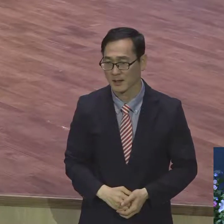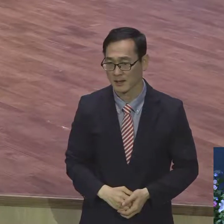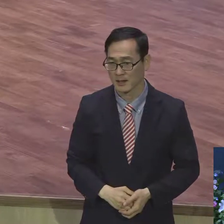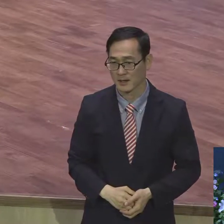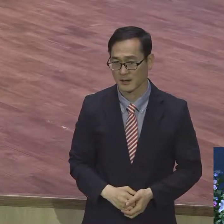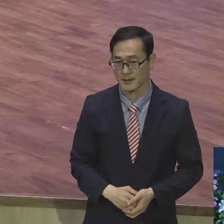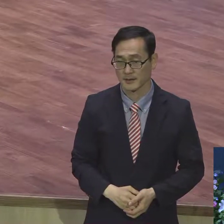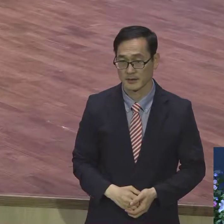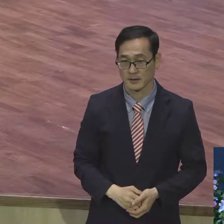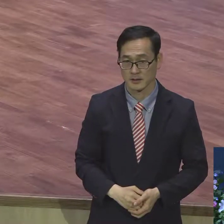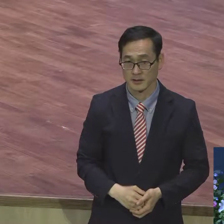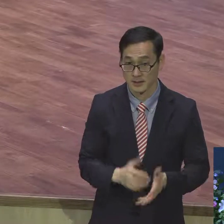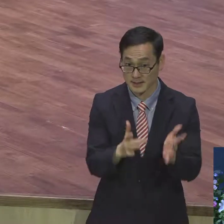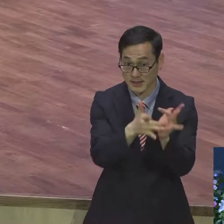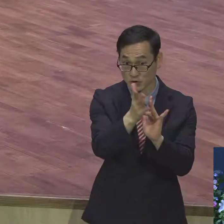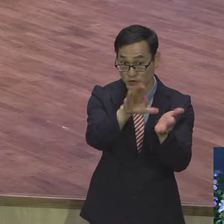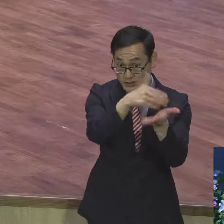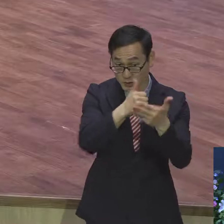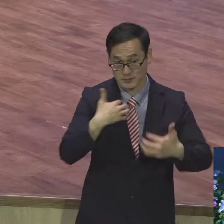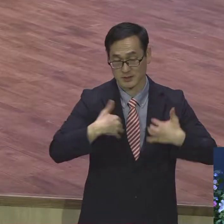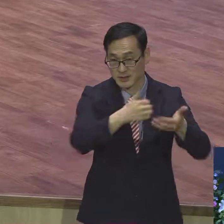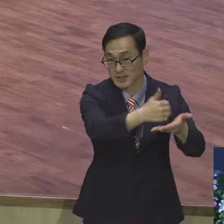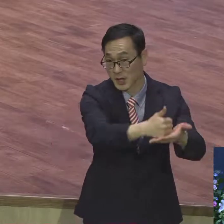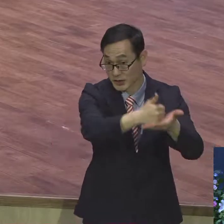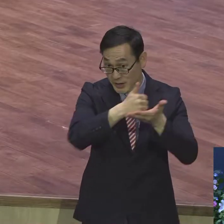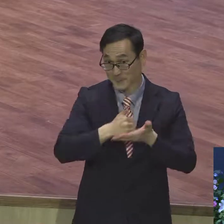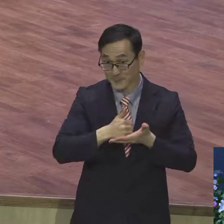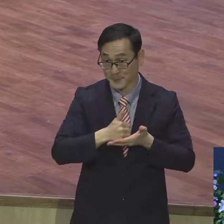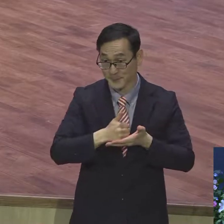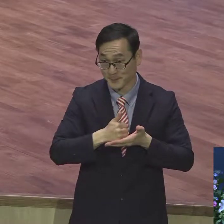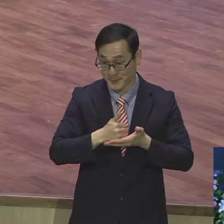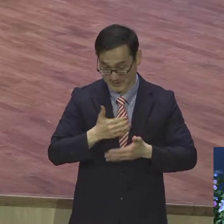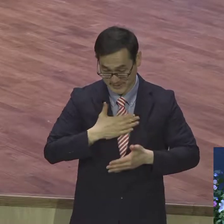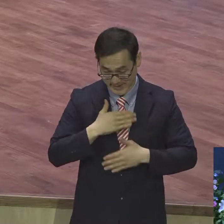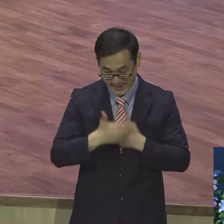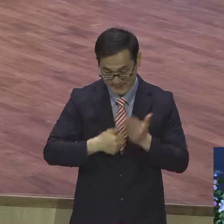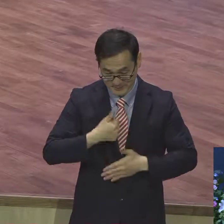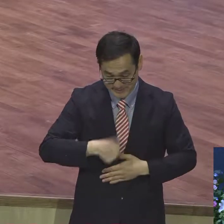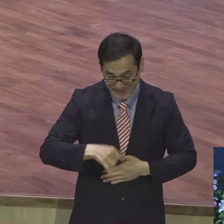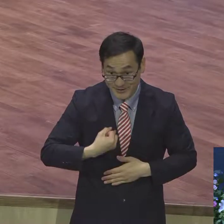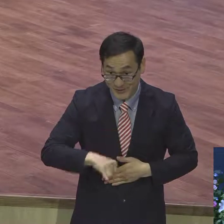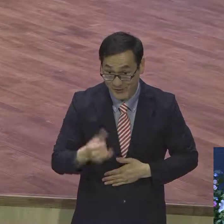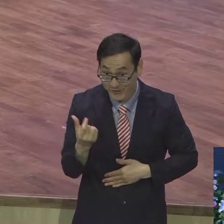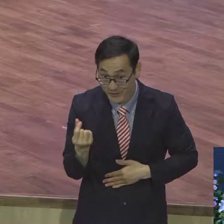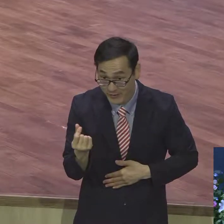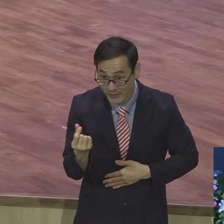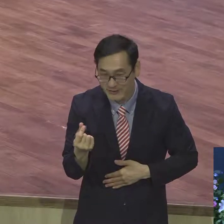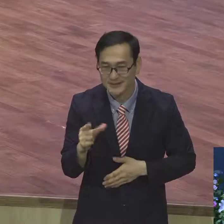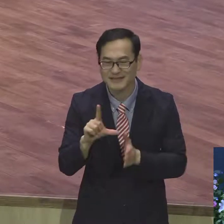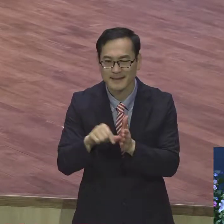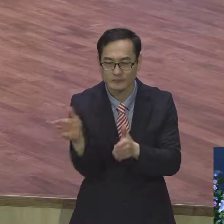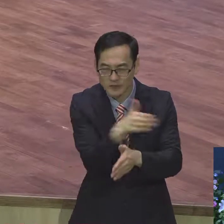예수 그리스도를 영접하여 하나님의 자녀가 그렇게 되는 순간에 성령이 안에 계세요.